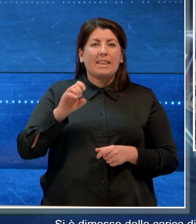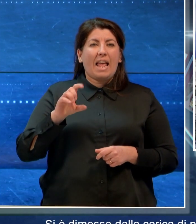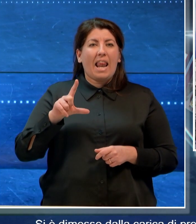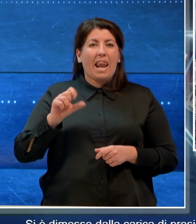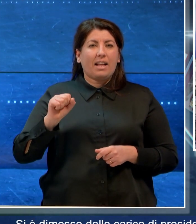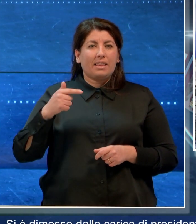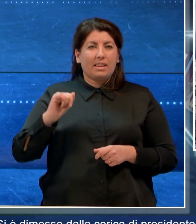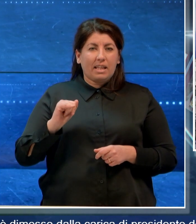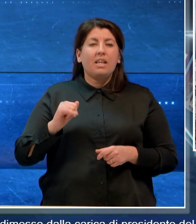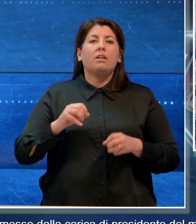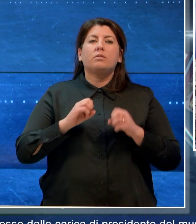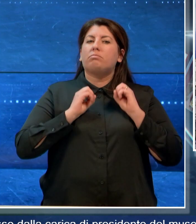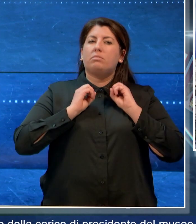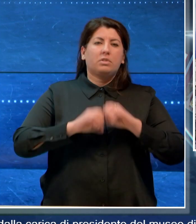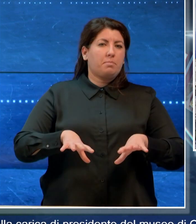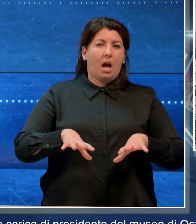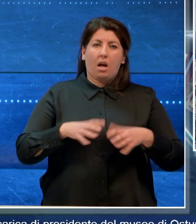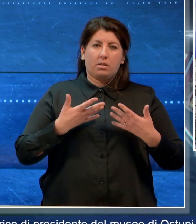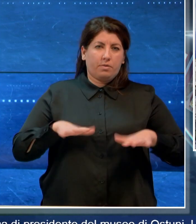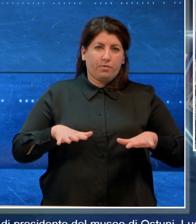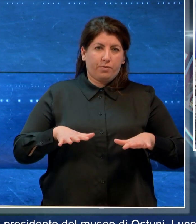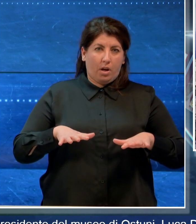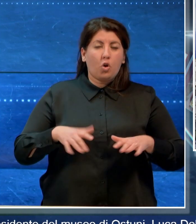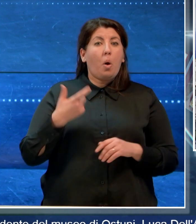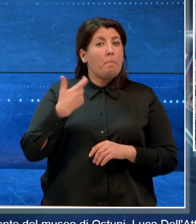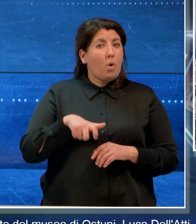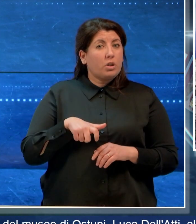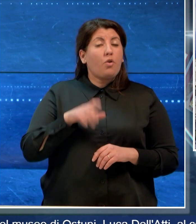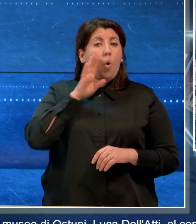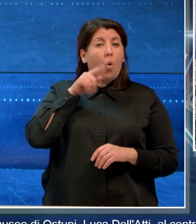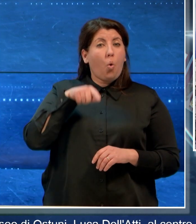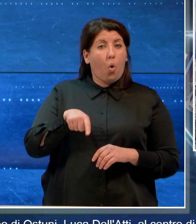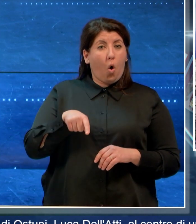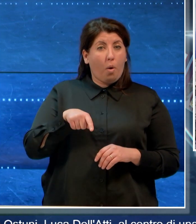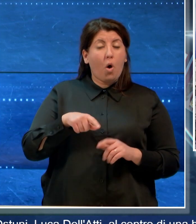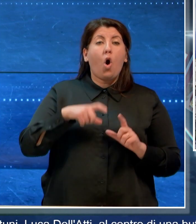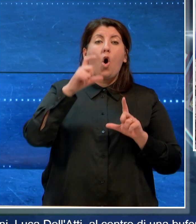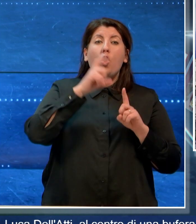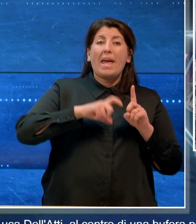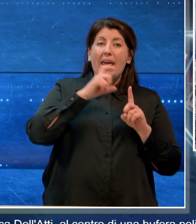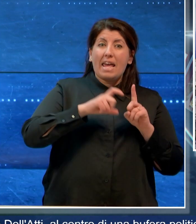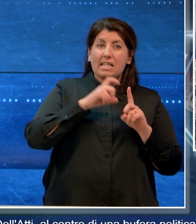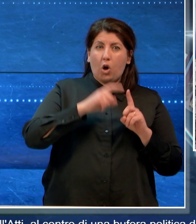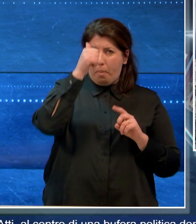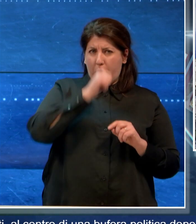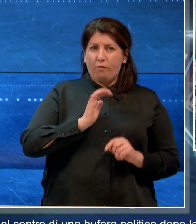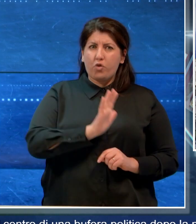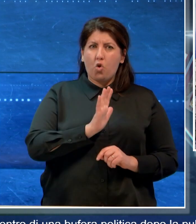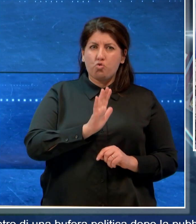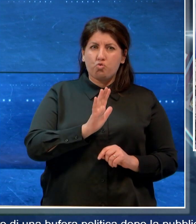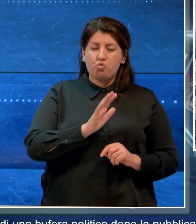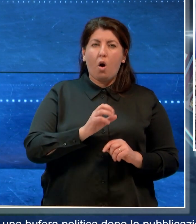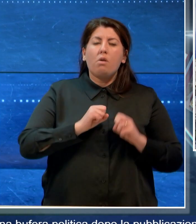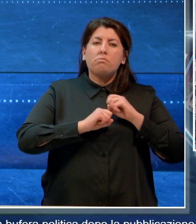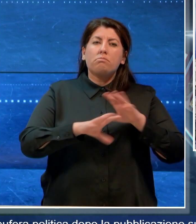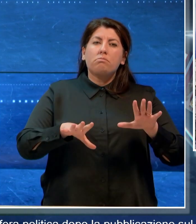di una bufera politica dopo la pubblicazione sul suo profilo Instagram di una storia